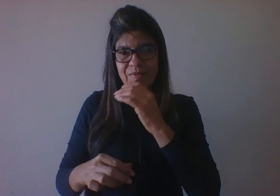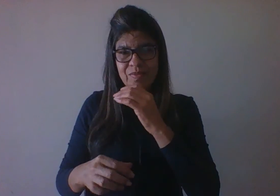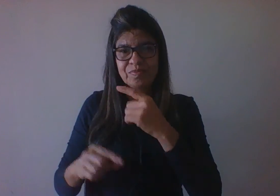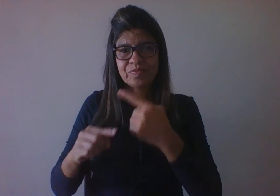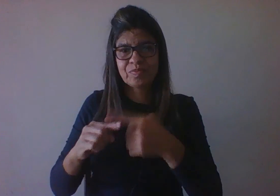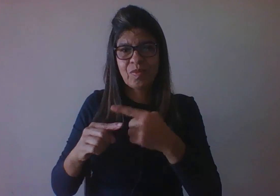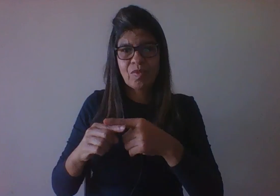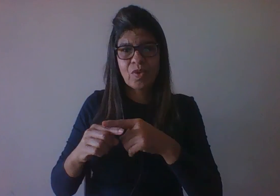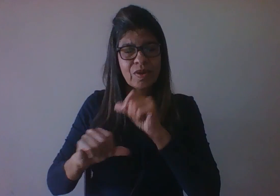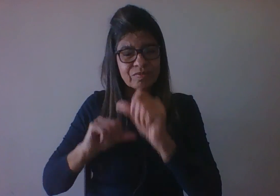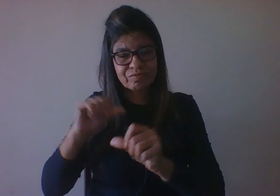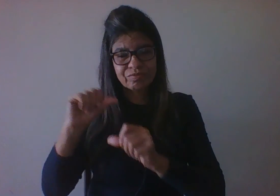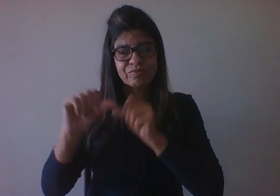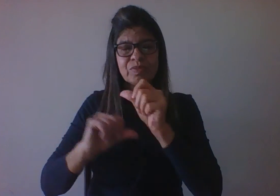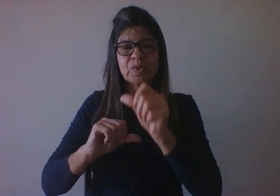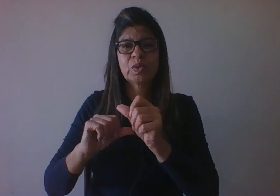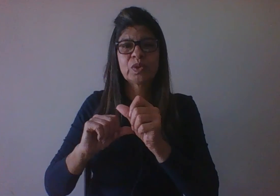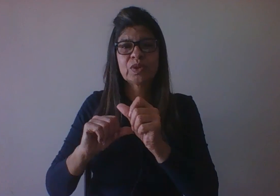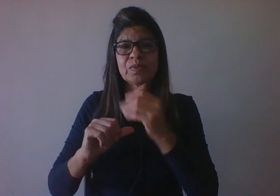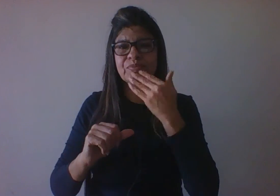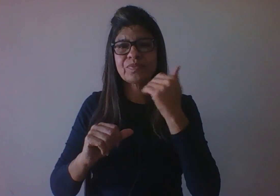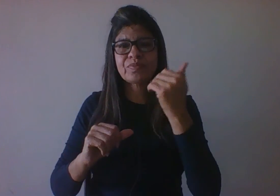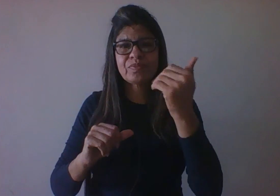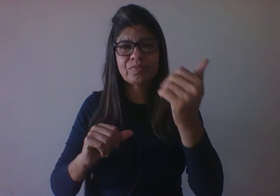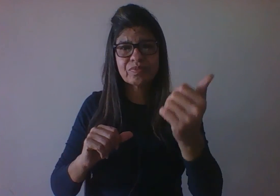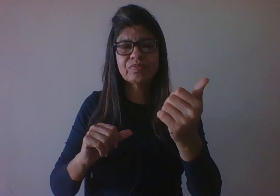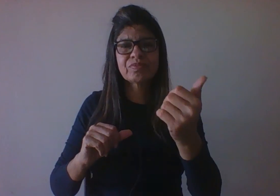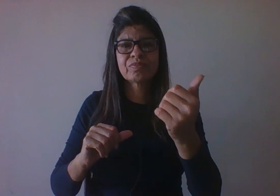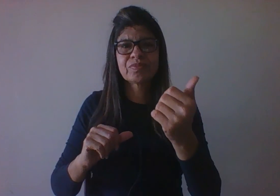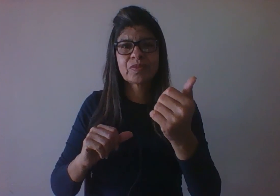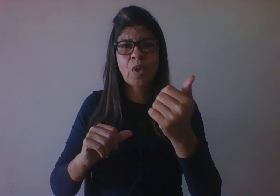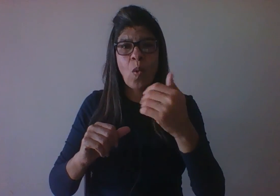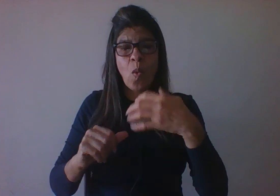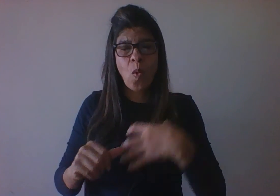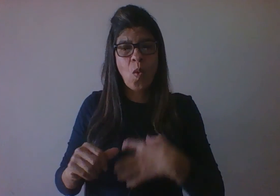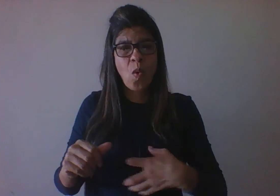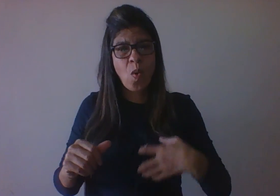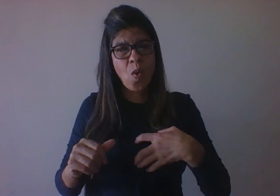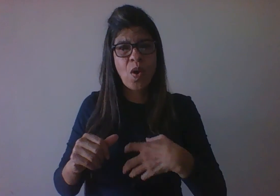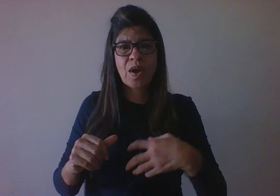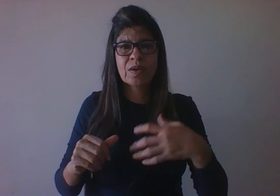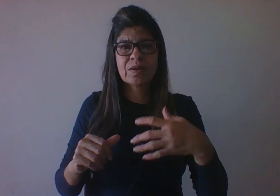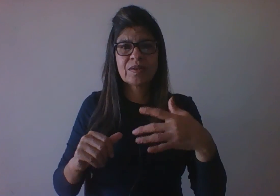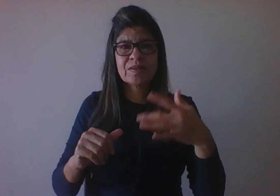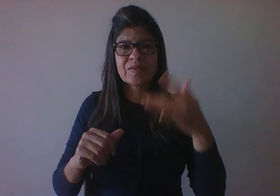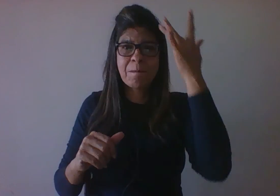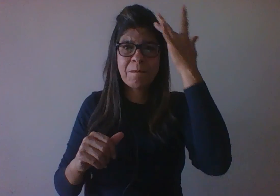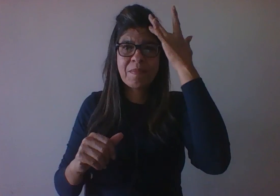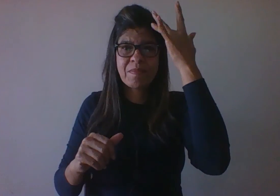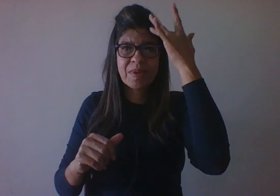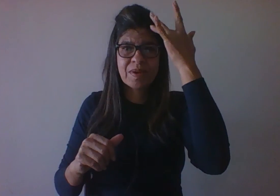adolescência, a gente está falando de um organismo maduro que vai se manter um pouco mais estável do ponto de vista